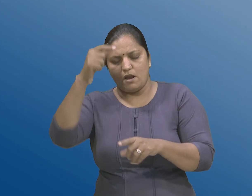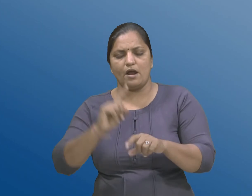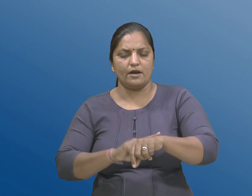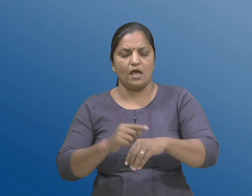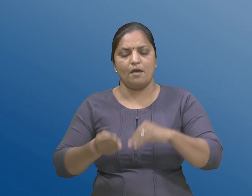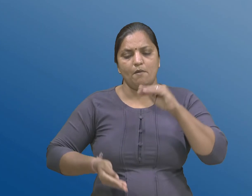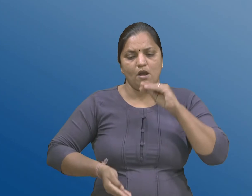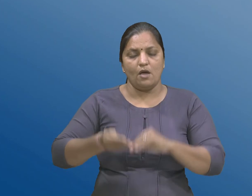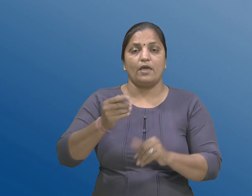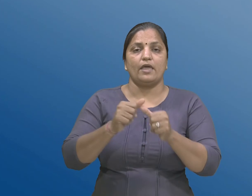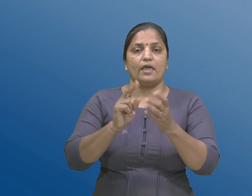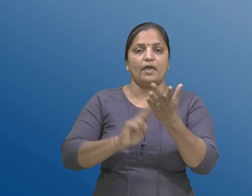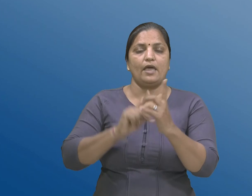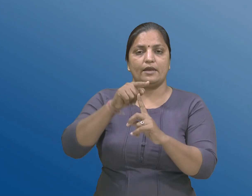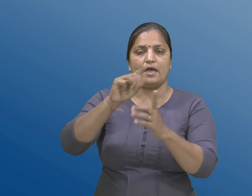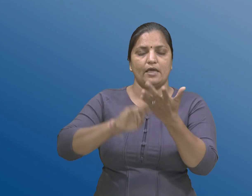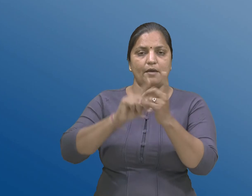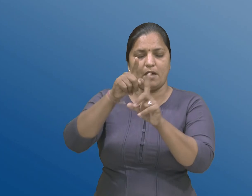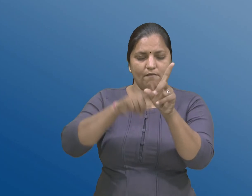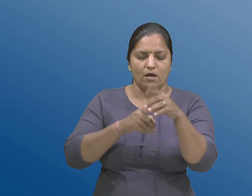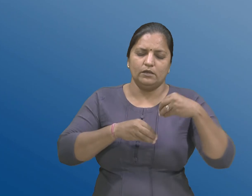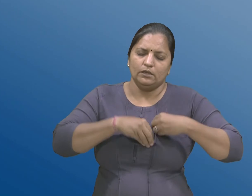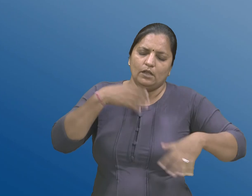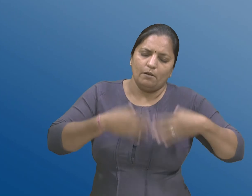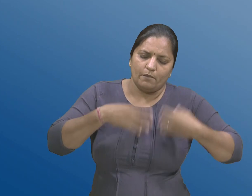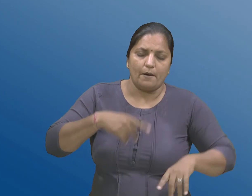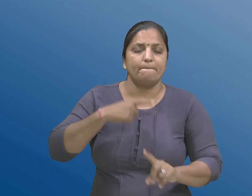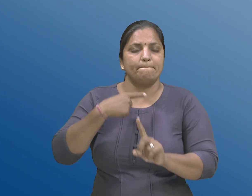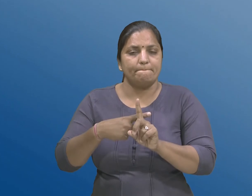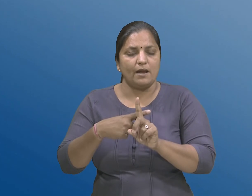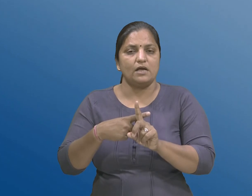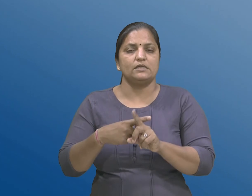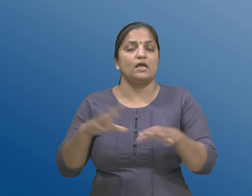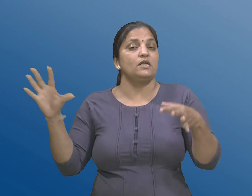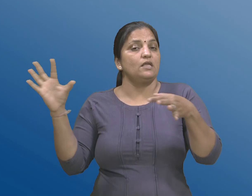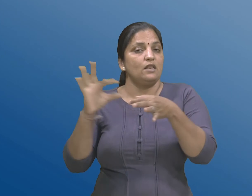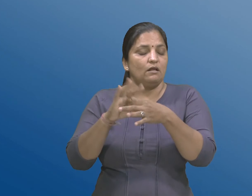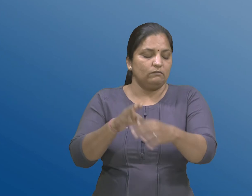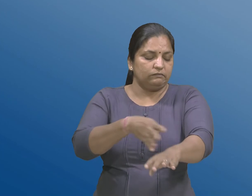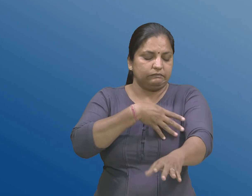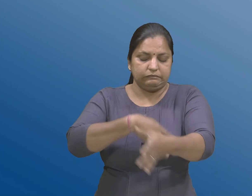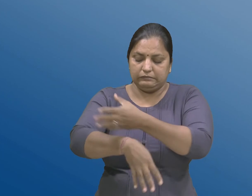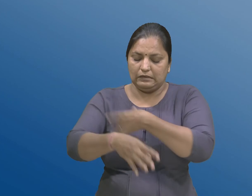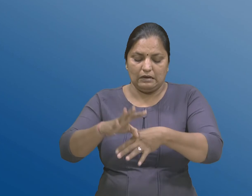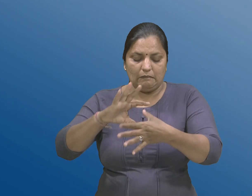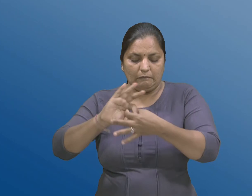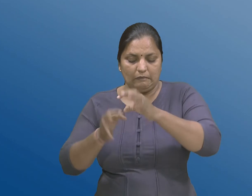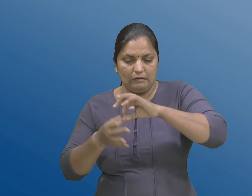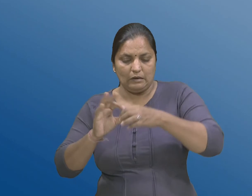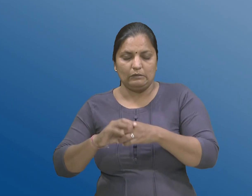एनीमिया पीडा दाय परिणामों तेमज तेनी साथे जोडायल मास पेशियो ना विद प्रकार नी गुच्वन भरी